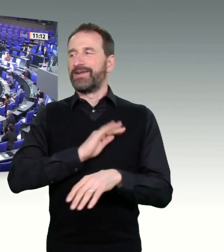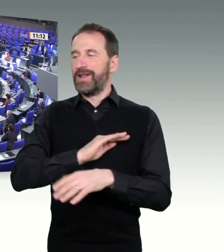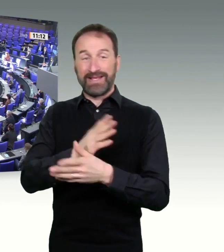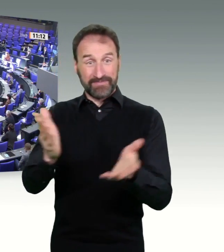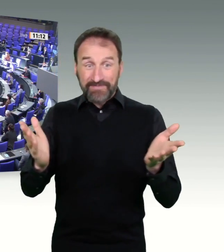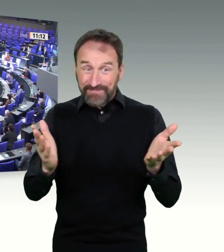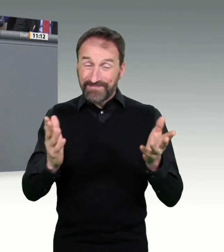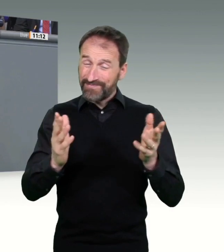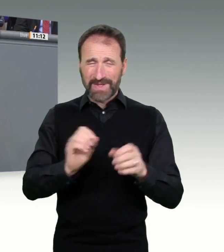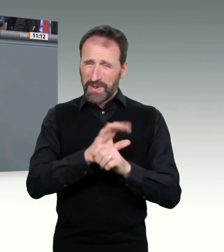kräftezehrend.